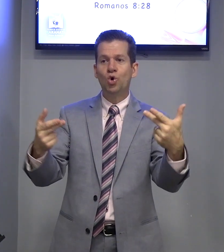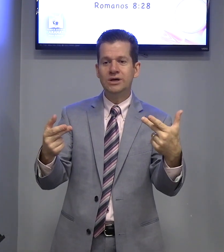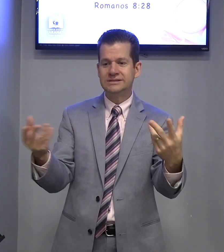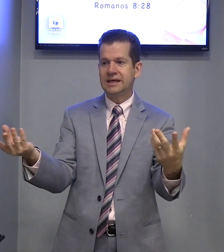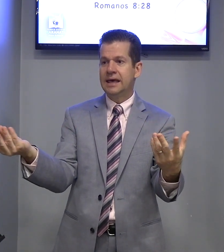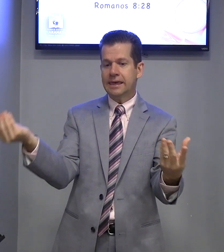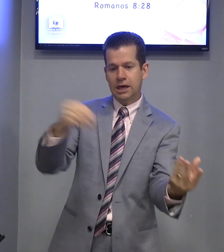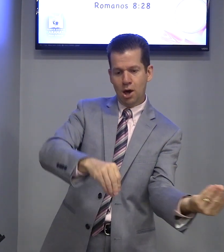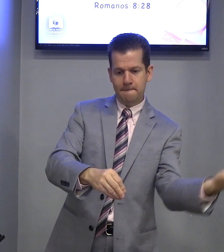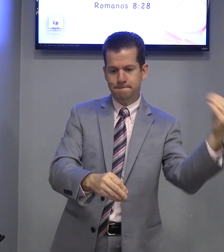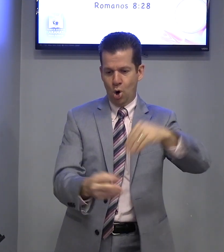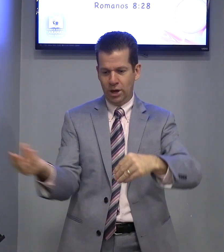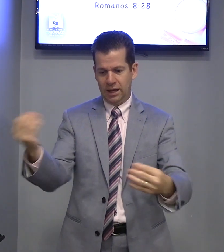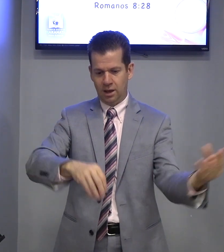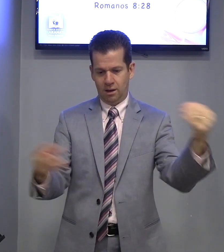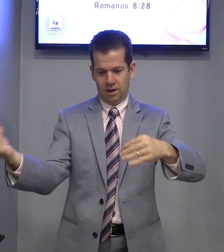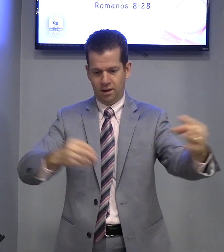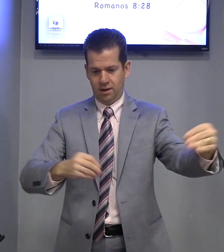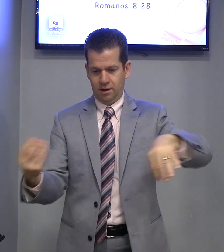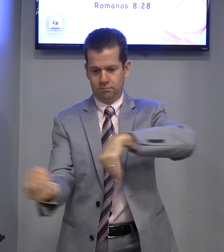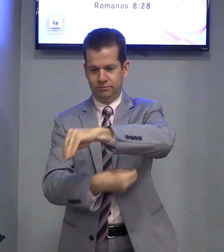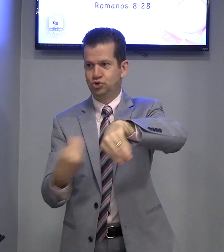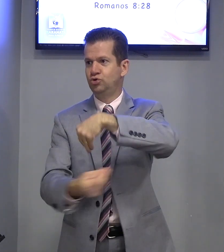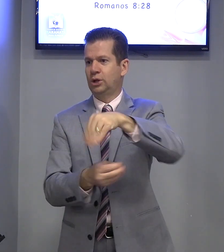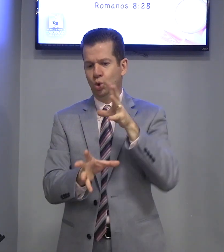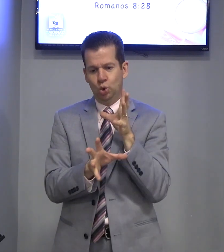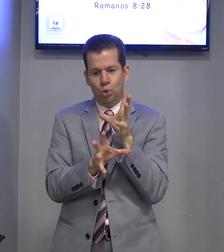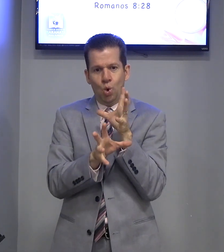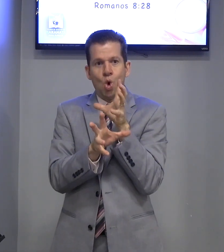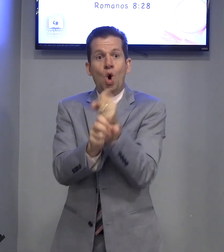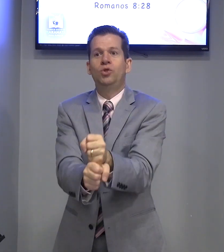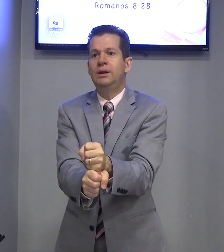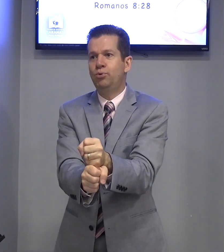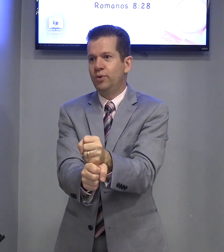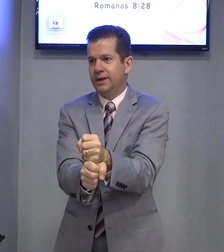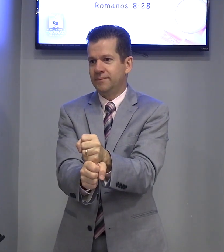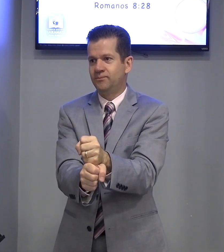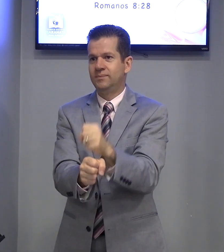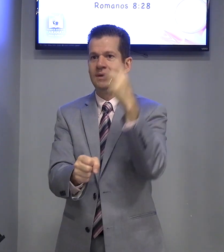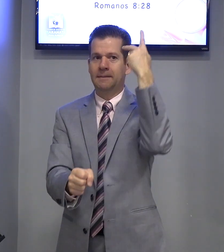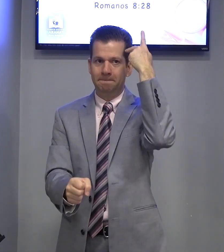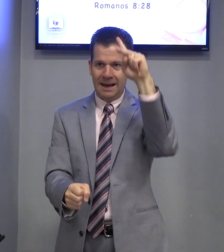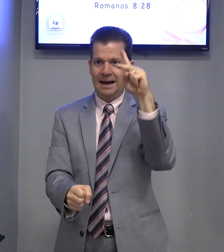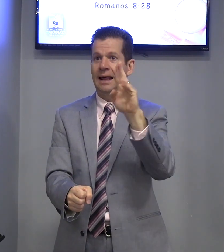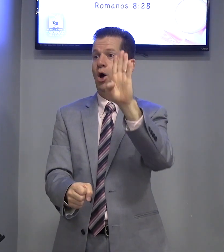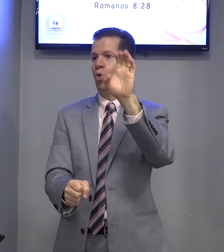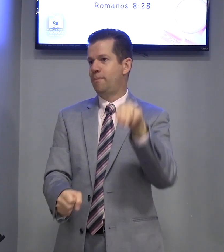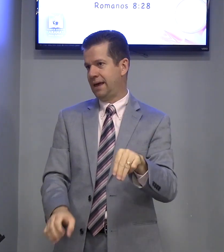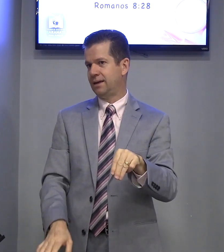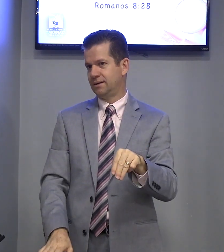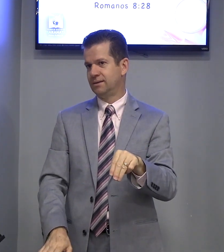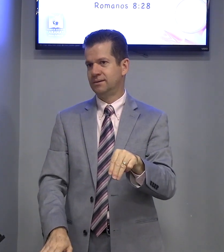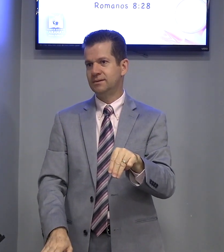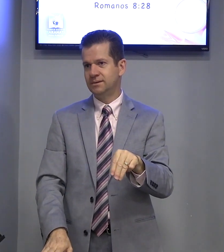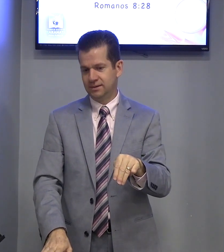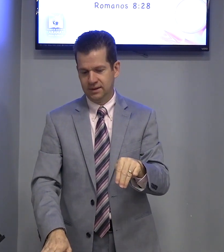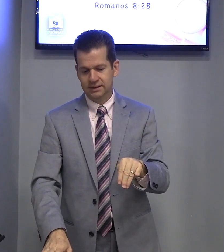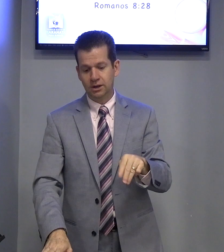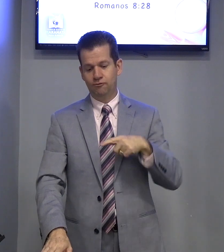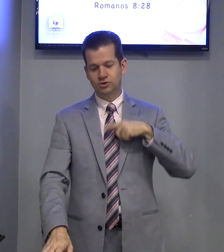coisas que põem, misturam tudo, contribuem para o bem. Então, eu vou